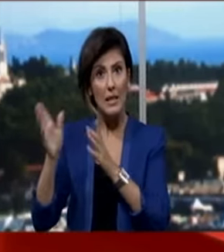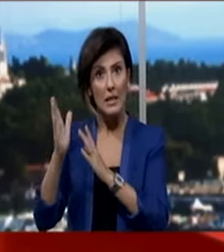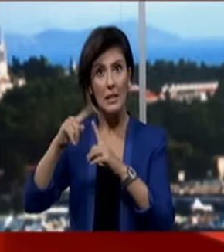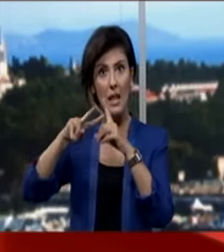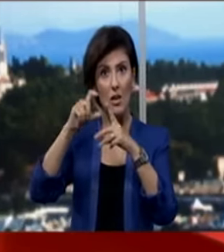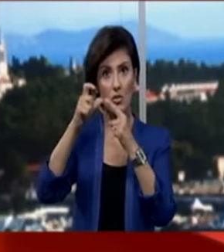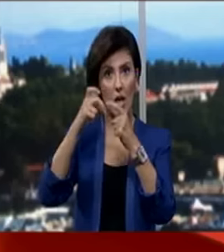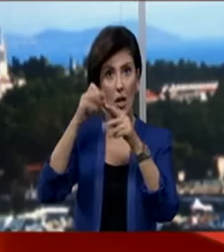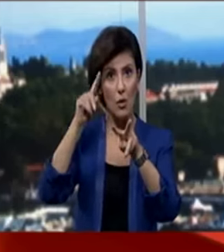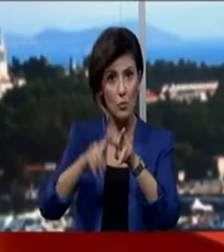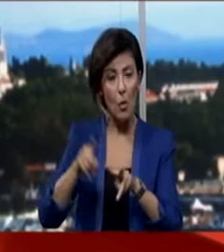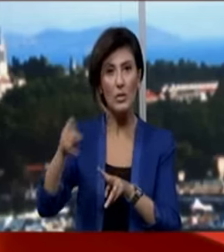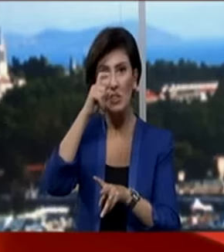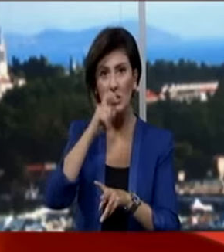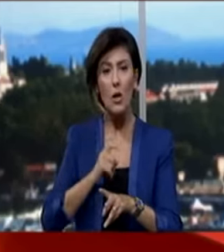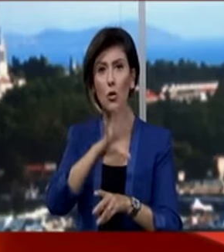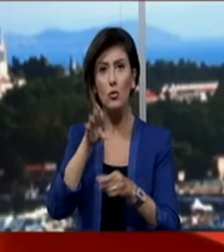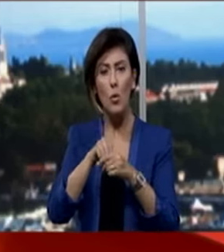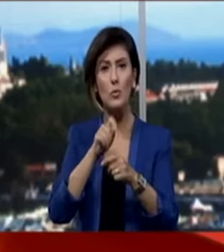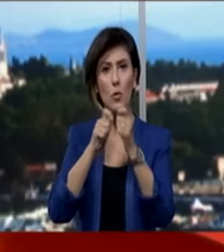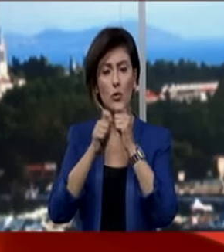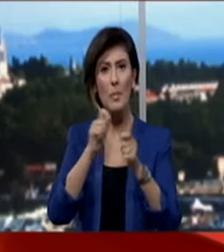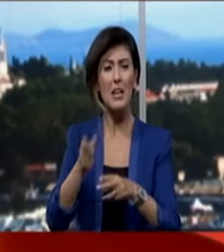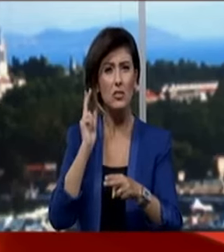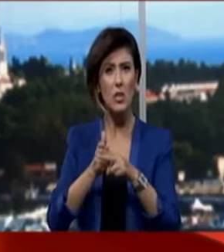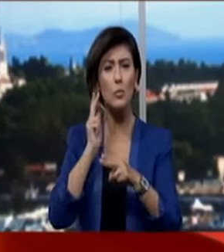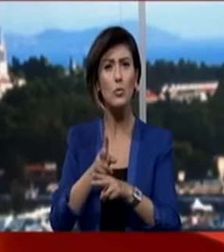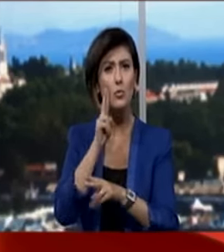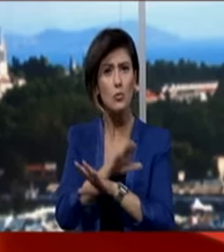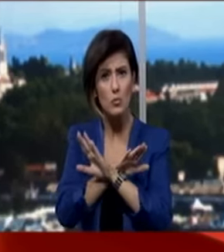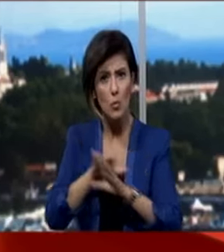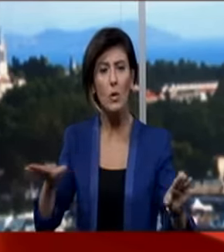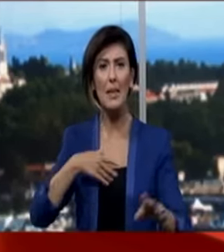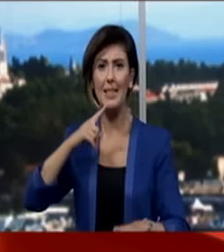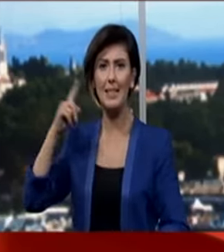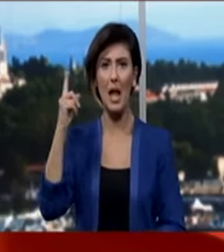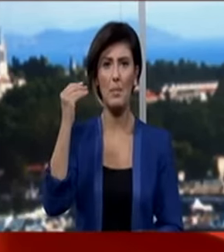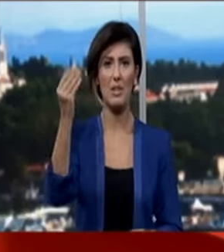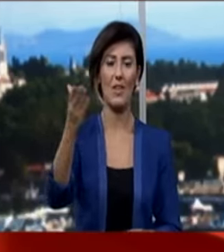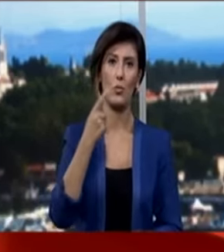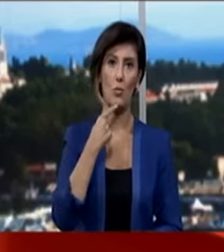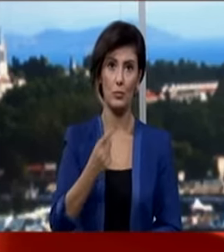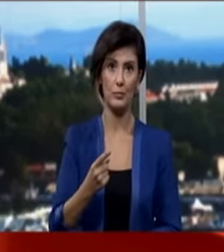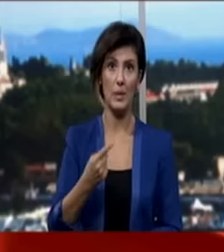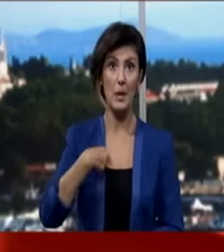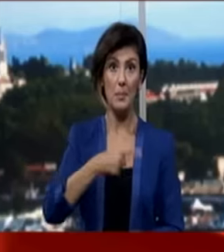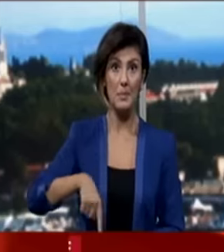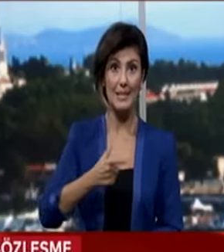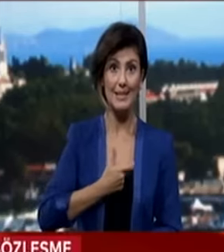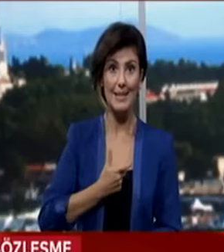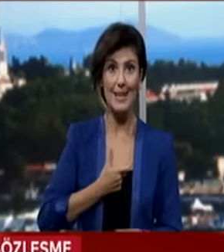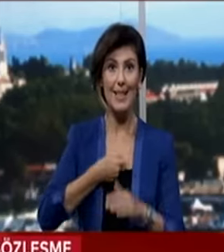sözleşmelerin sonuçlandırılması, ivedilikle sonuçlandırılması için gereken talimatları da buradan veriyorum. Biz yasaları